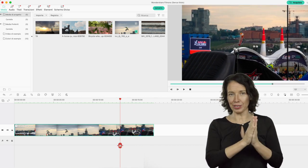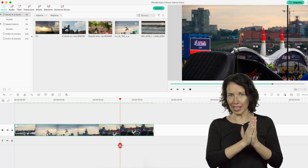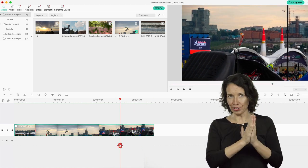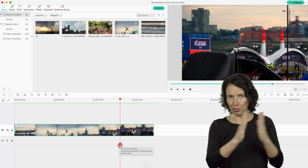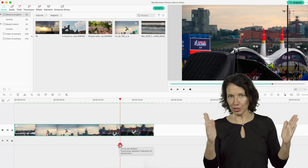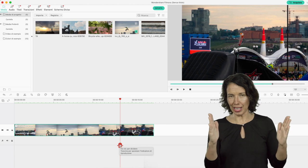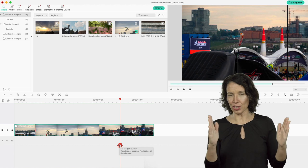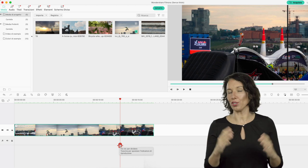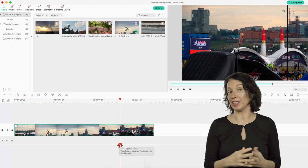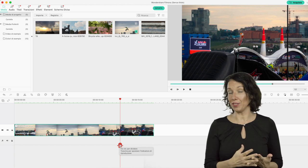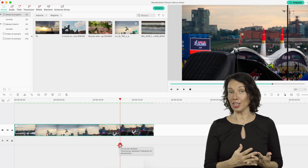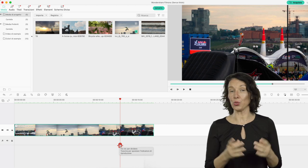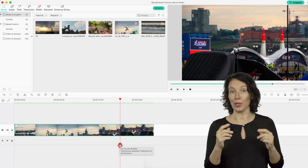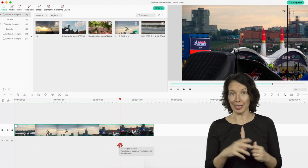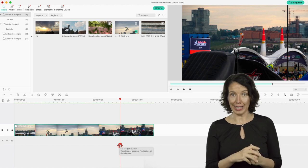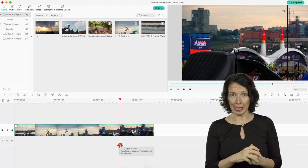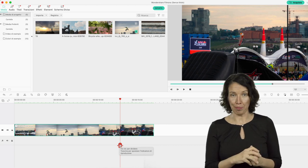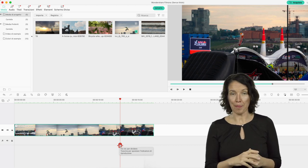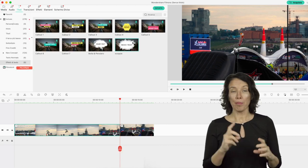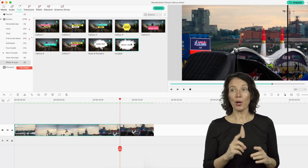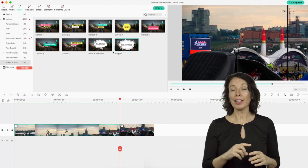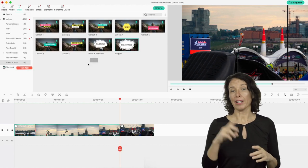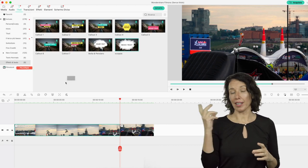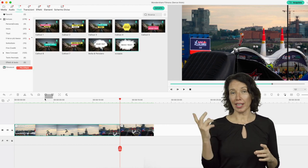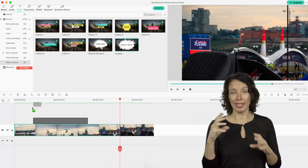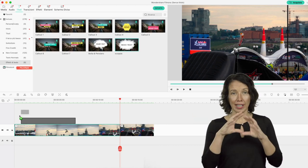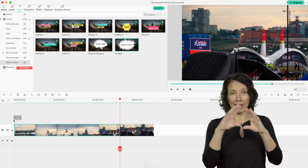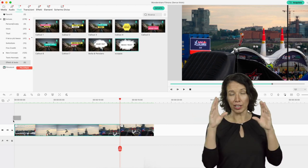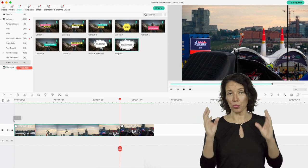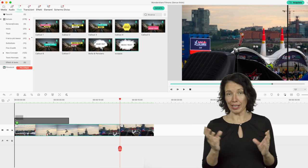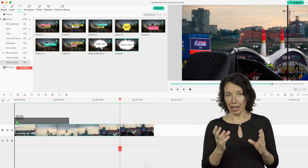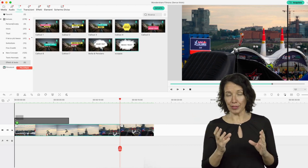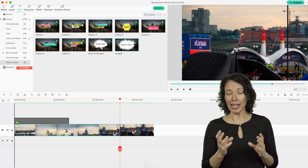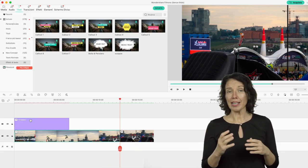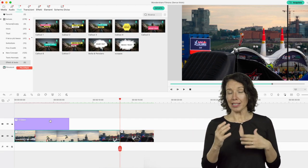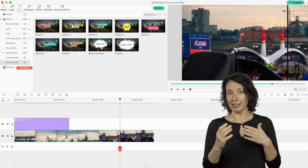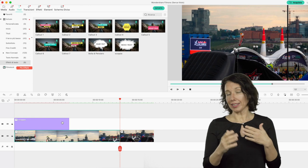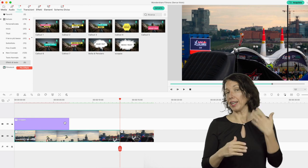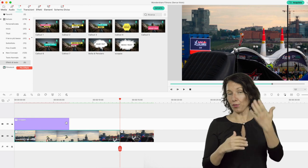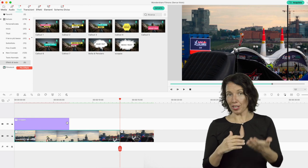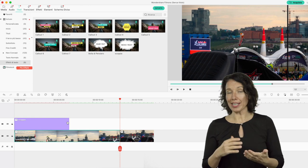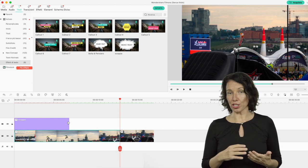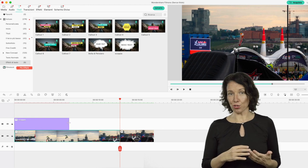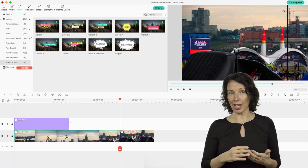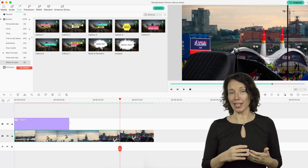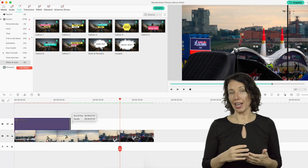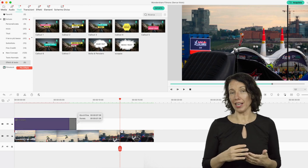taglio di montaggio e dividi in due la clip. Poi crei la tua grafica che vorrai associare al